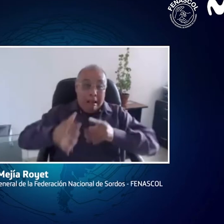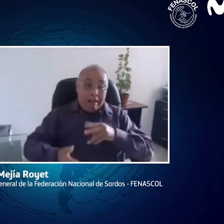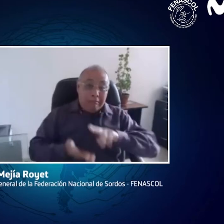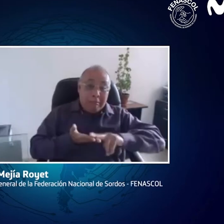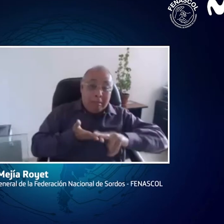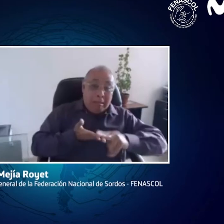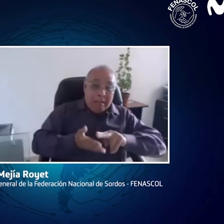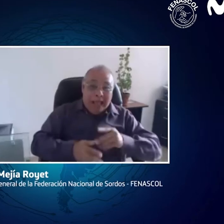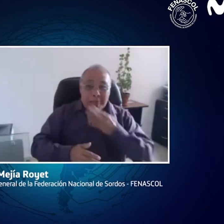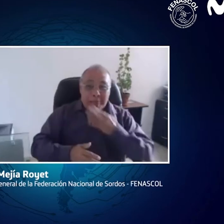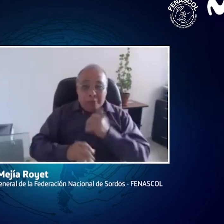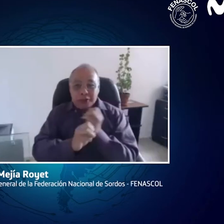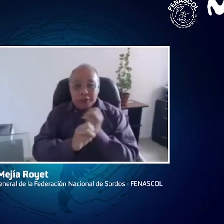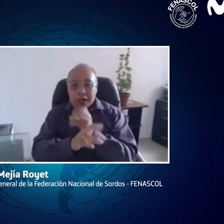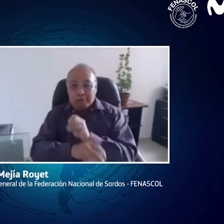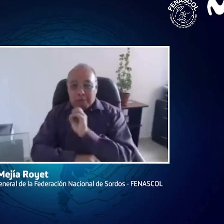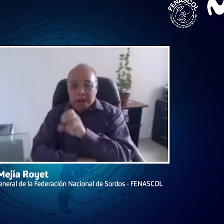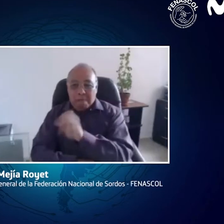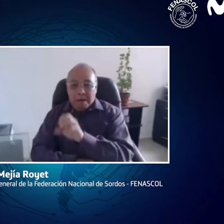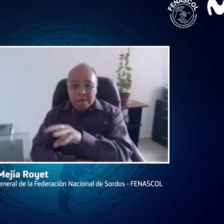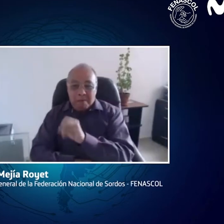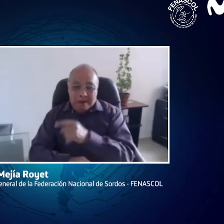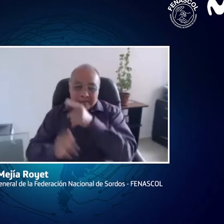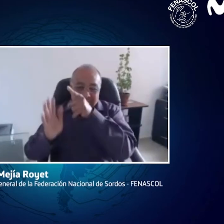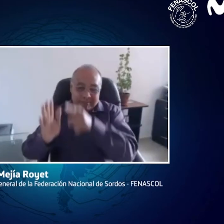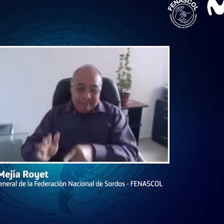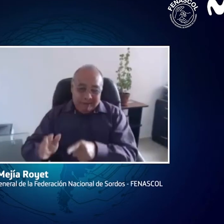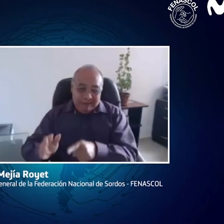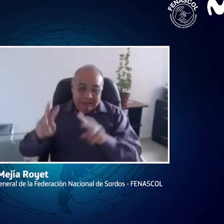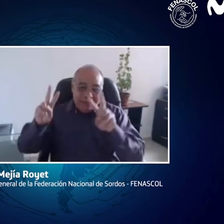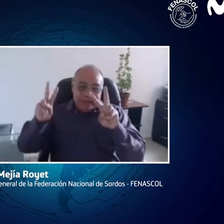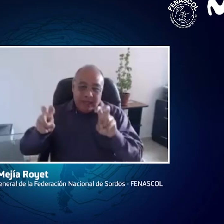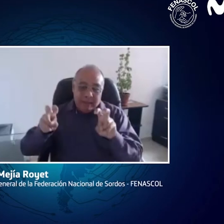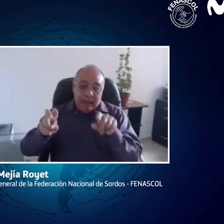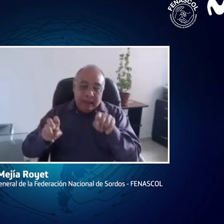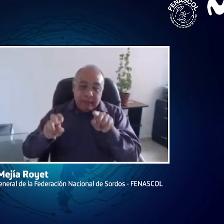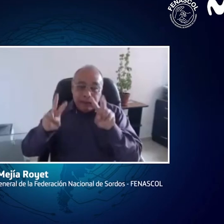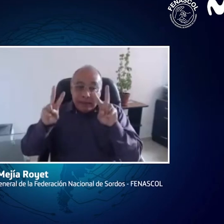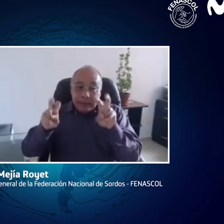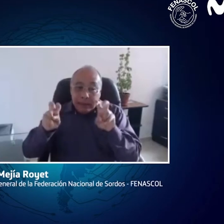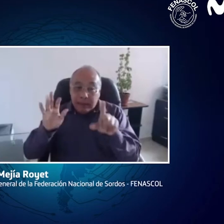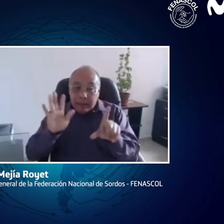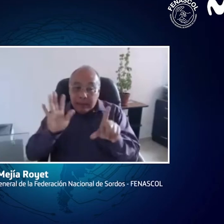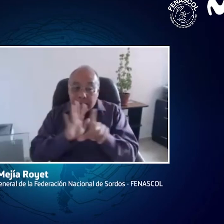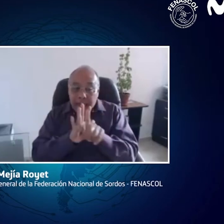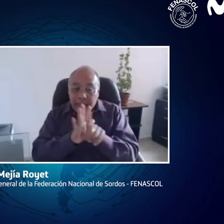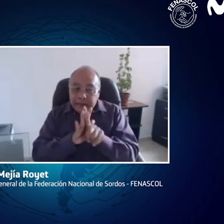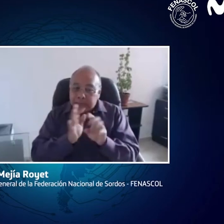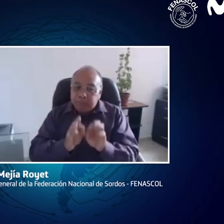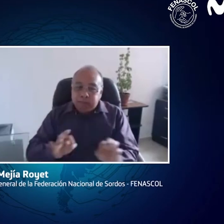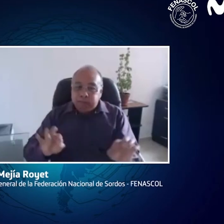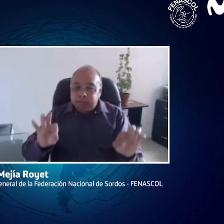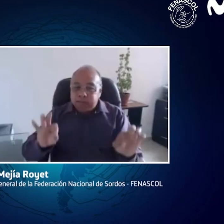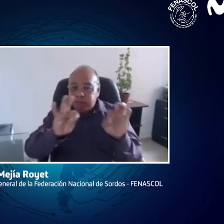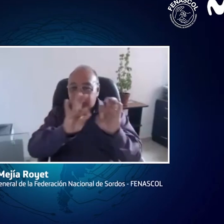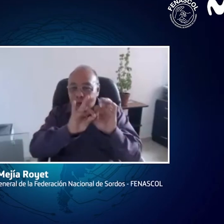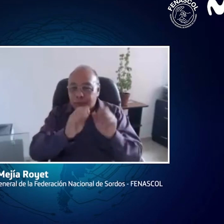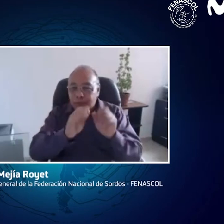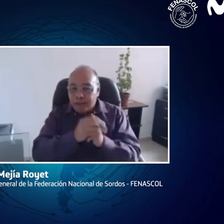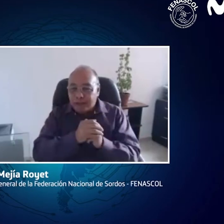estaba escribiéndola por el tema de las señas, mediación de interpretación, también está escrito en